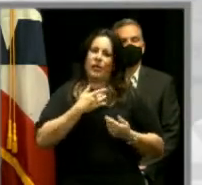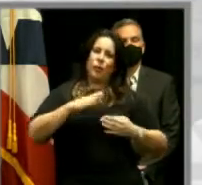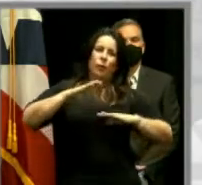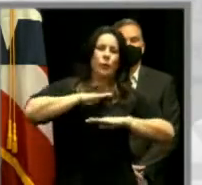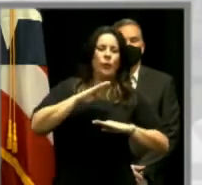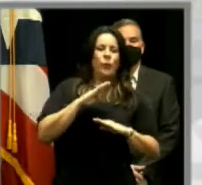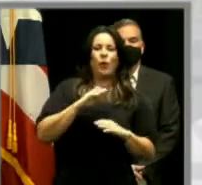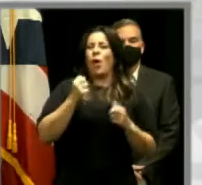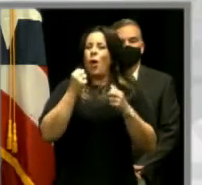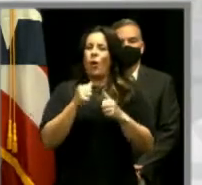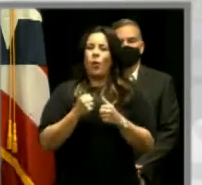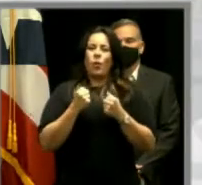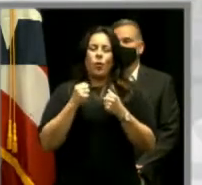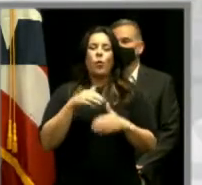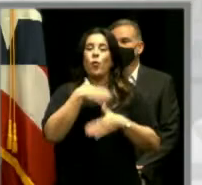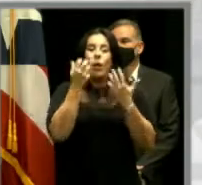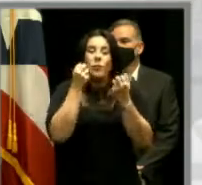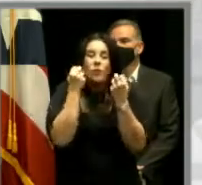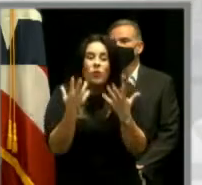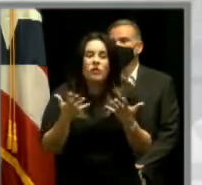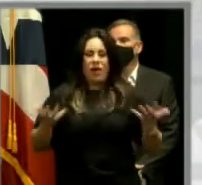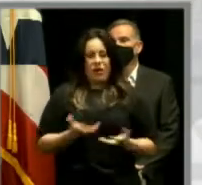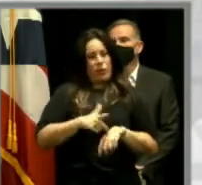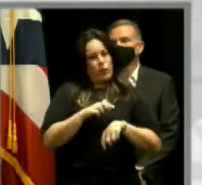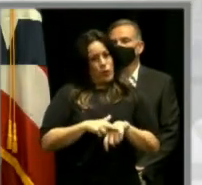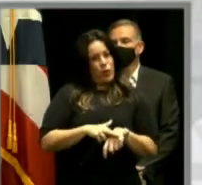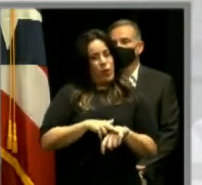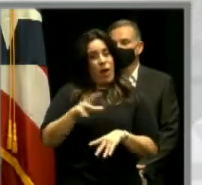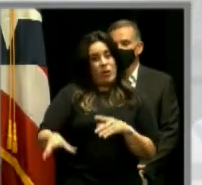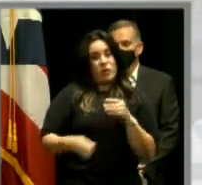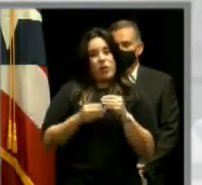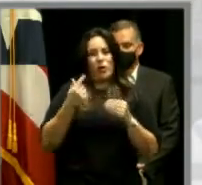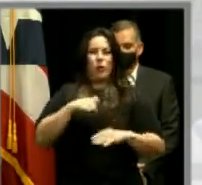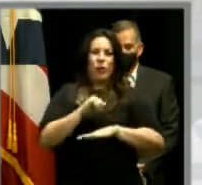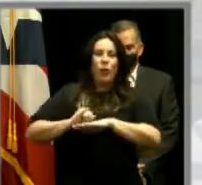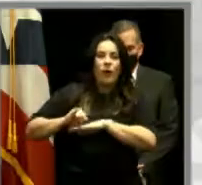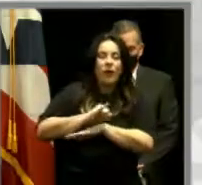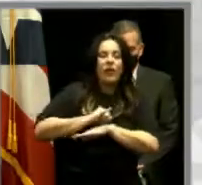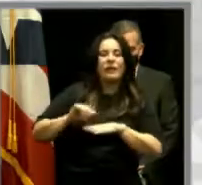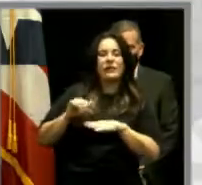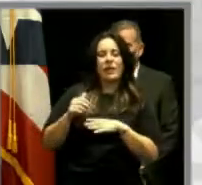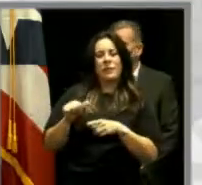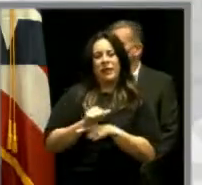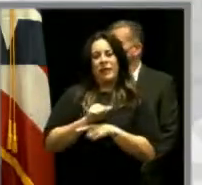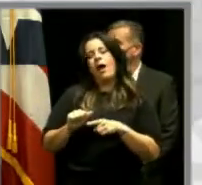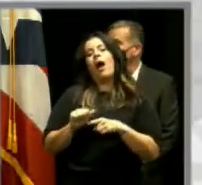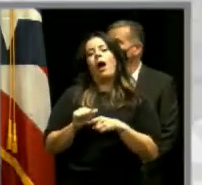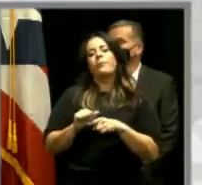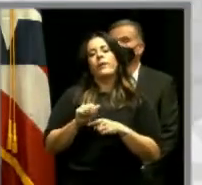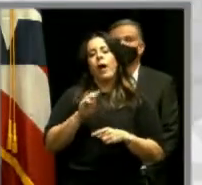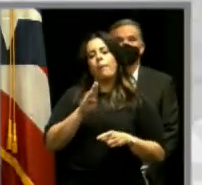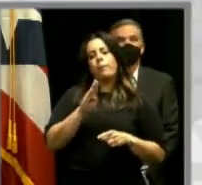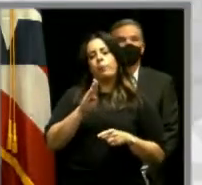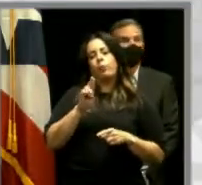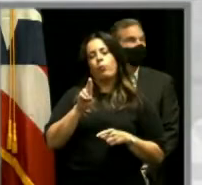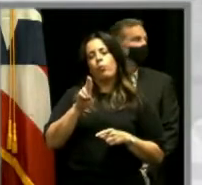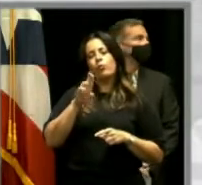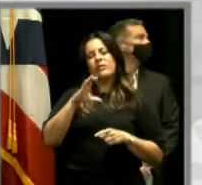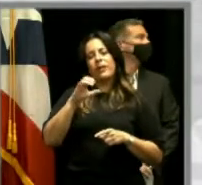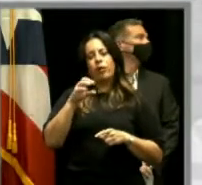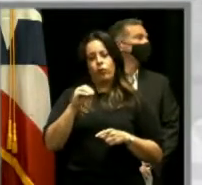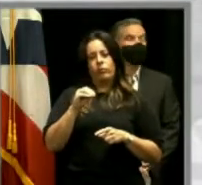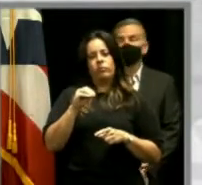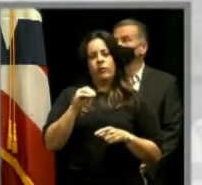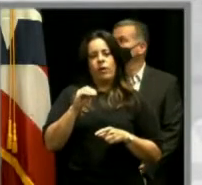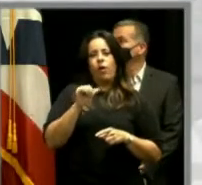que no tenemos muchas cámaras hiperbáricas en Puerto Rico, aún cuando somos una isla y se practica el deporte del buceo, no solamente en